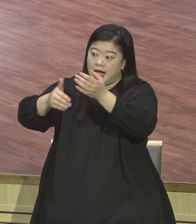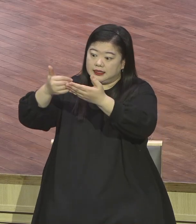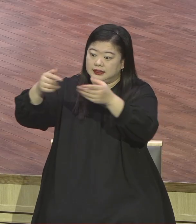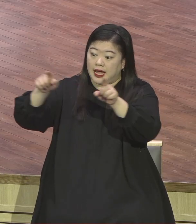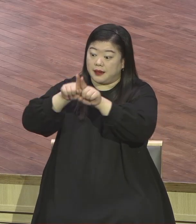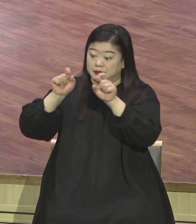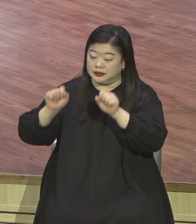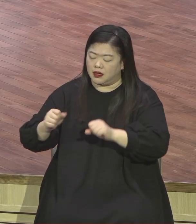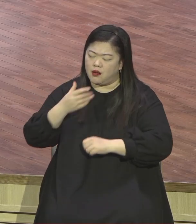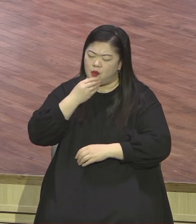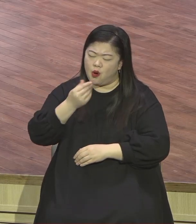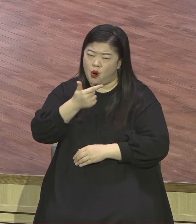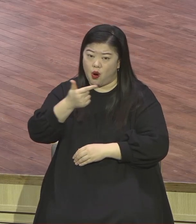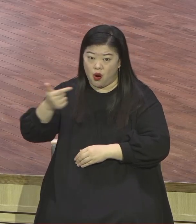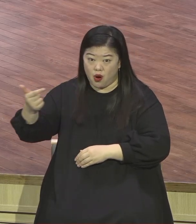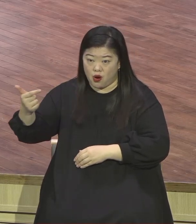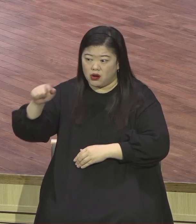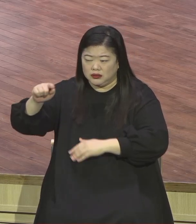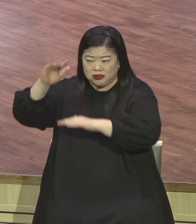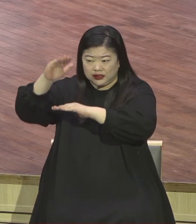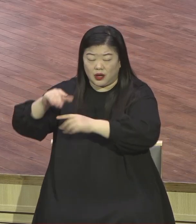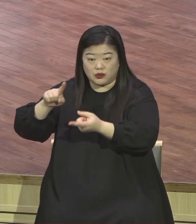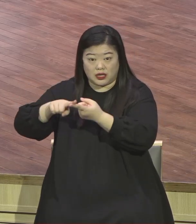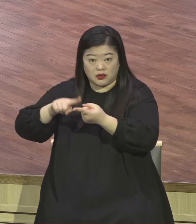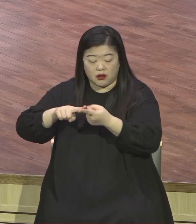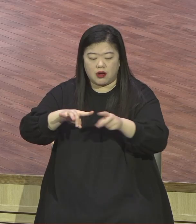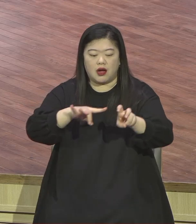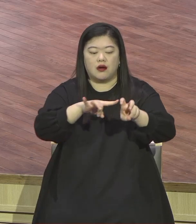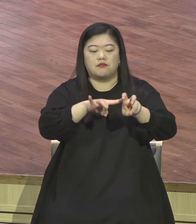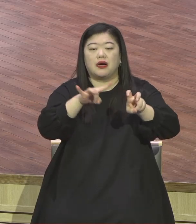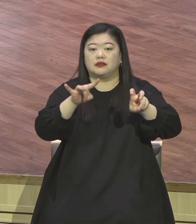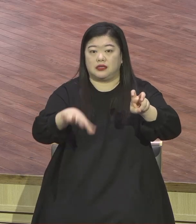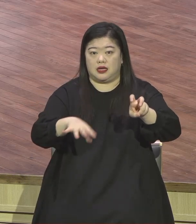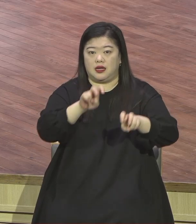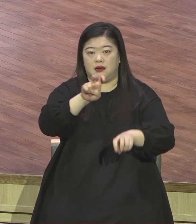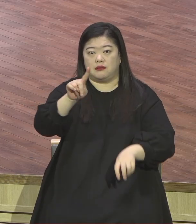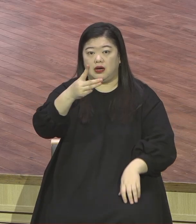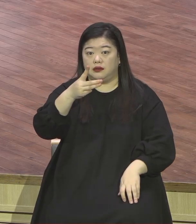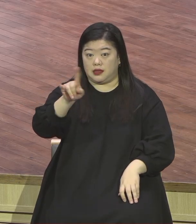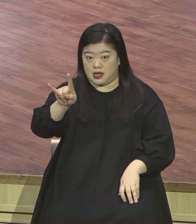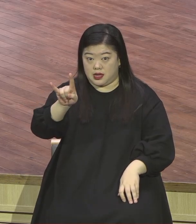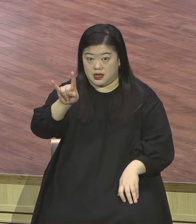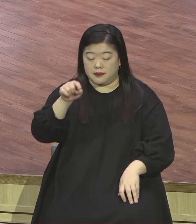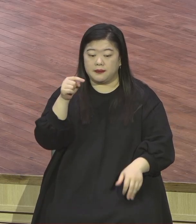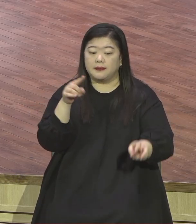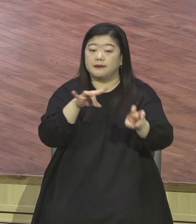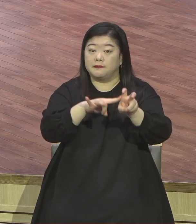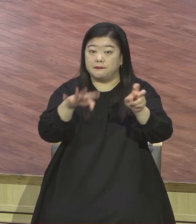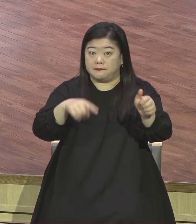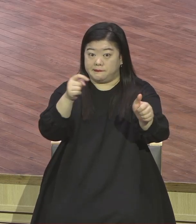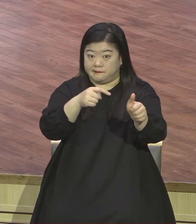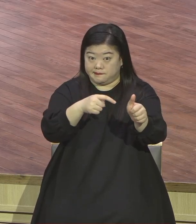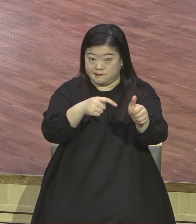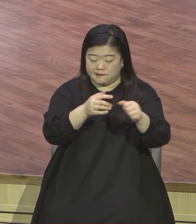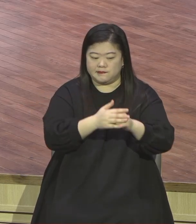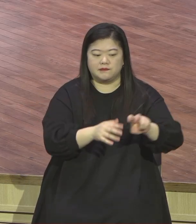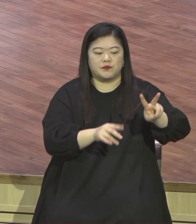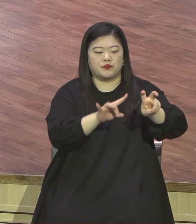마태복음을 기록하면서 1장에 인마누엘의 기원과 본질을 강조하면서 마지막 장인 마태복음 28장에도